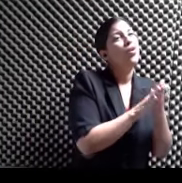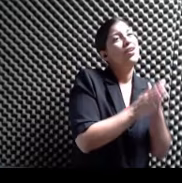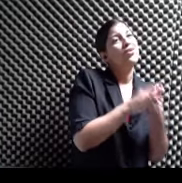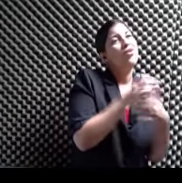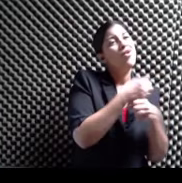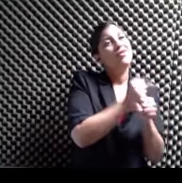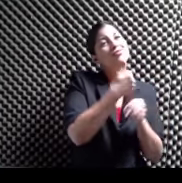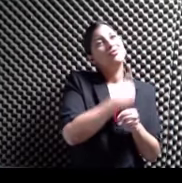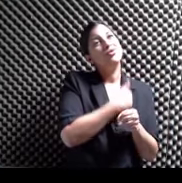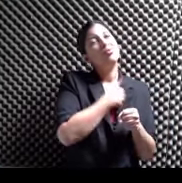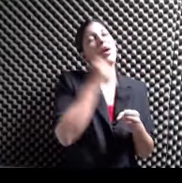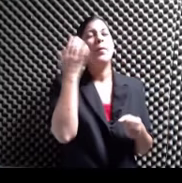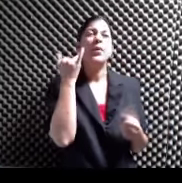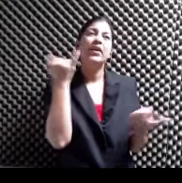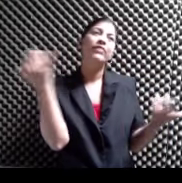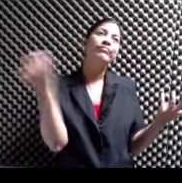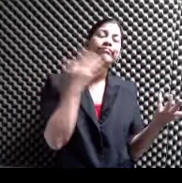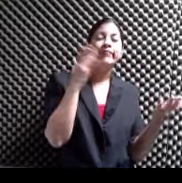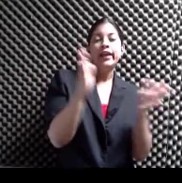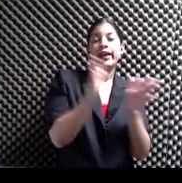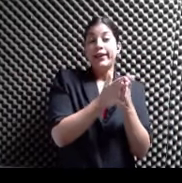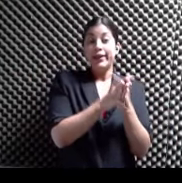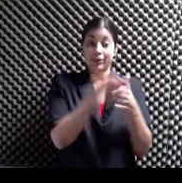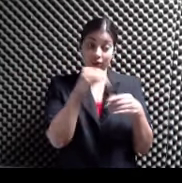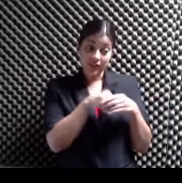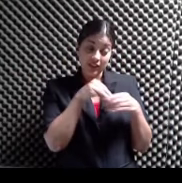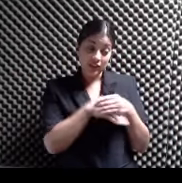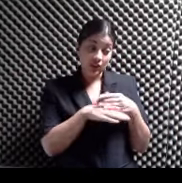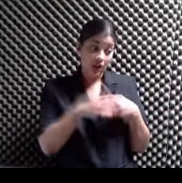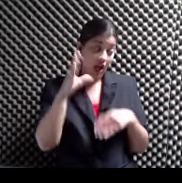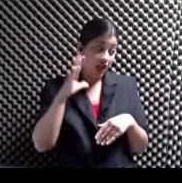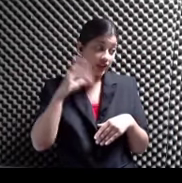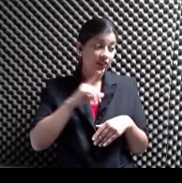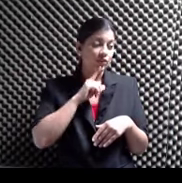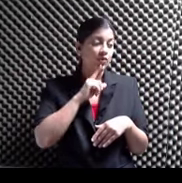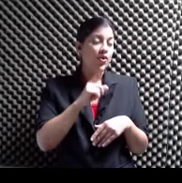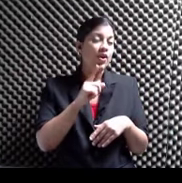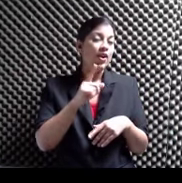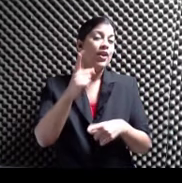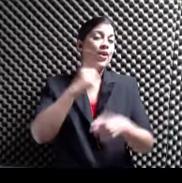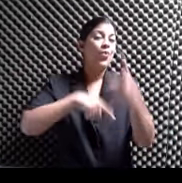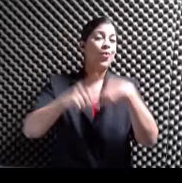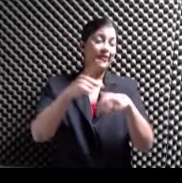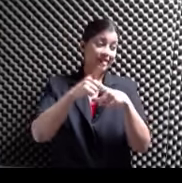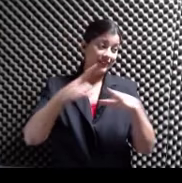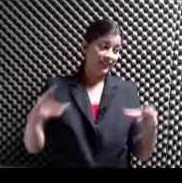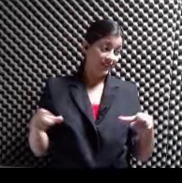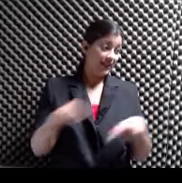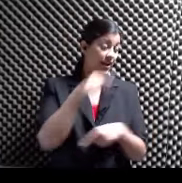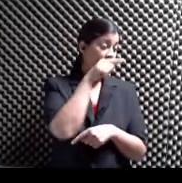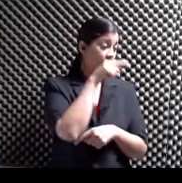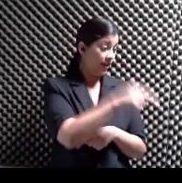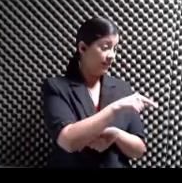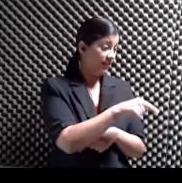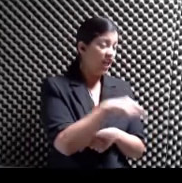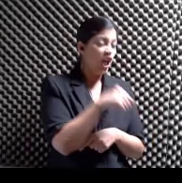libro Adentro Anteriormente Te había enseñado Que tenía Un lenguaje de señas En este caso No es literal Viene siendo